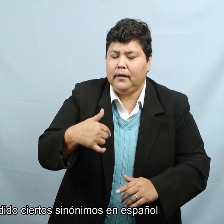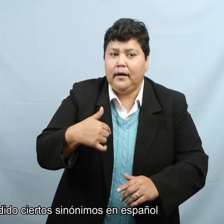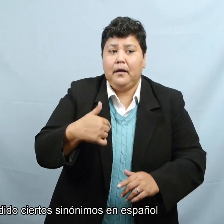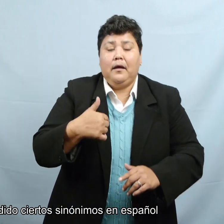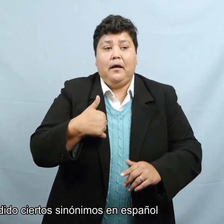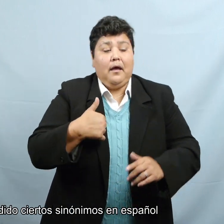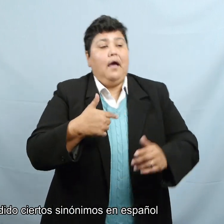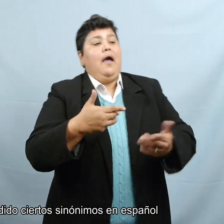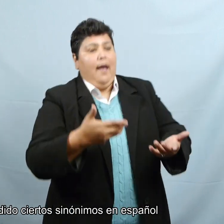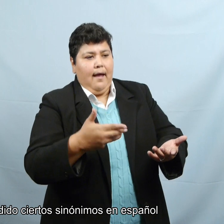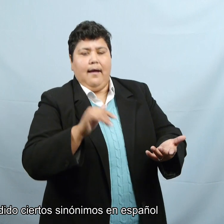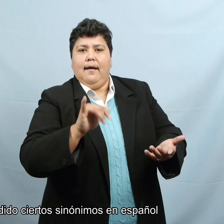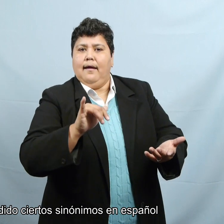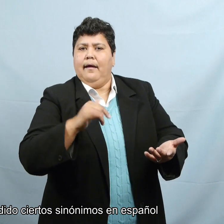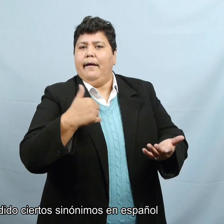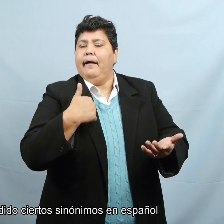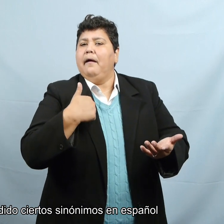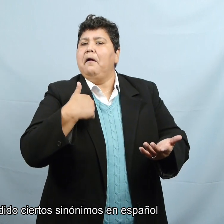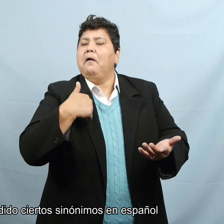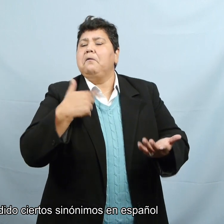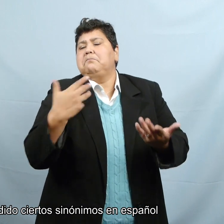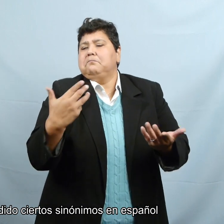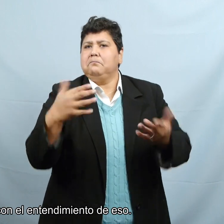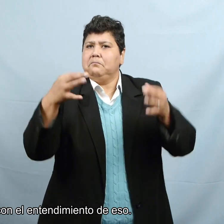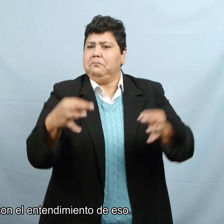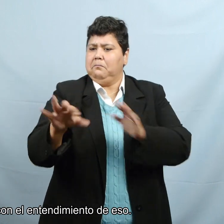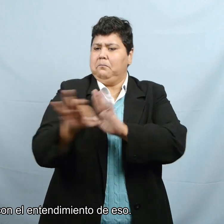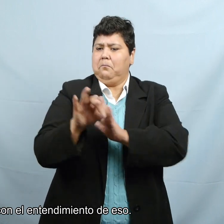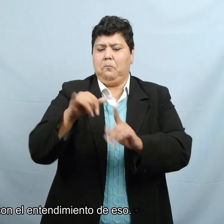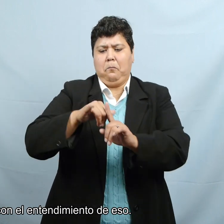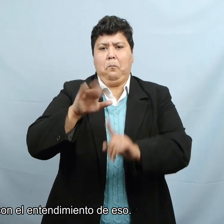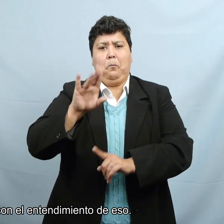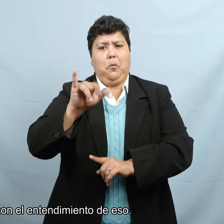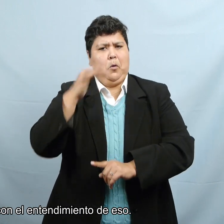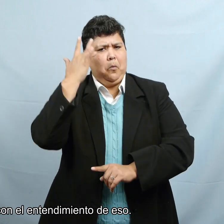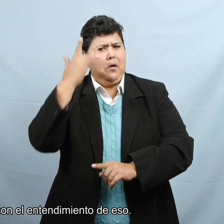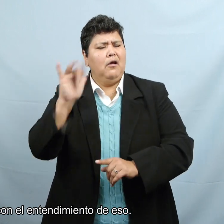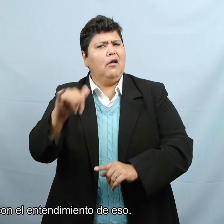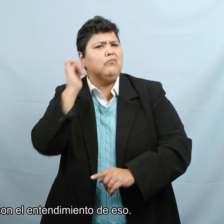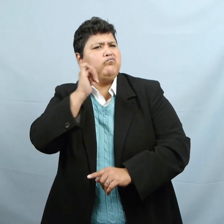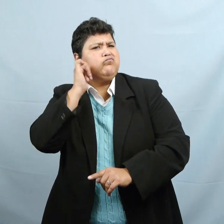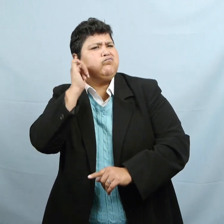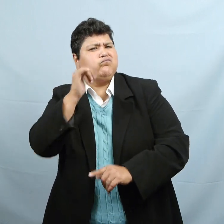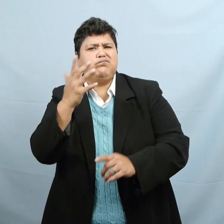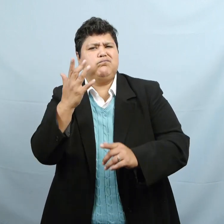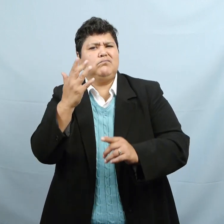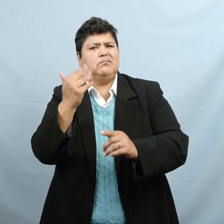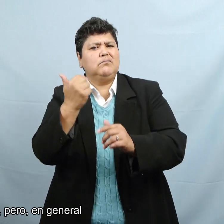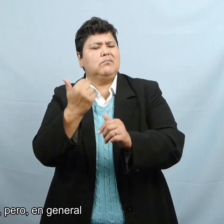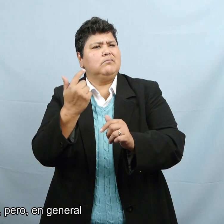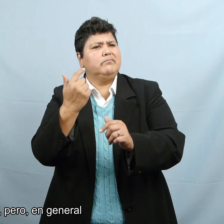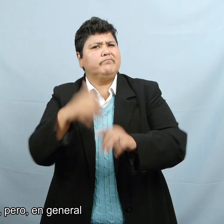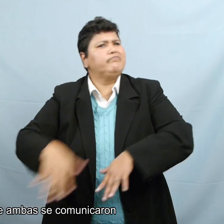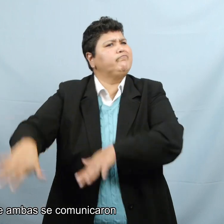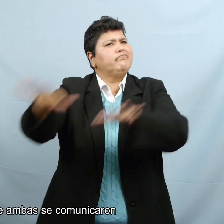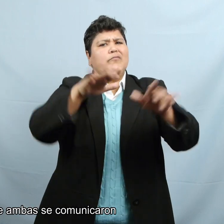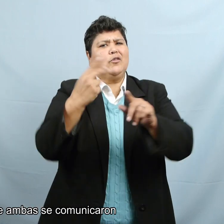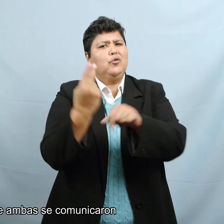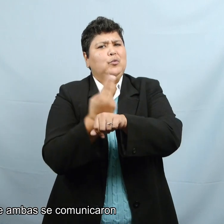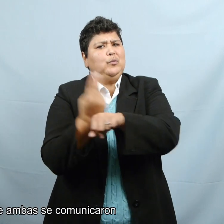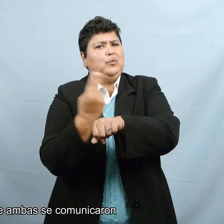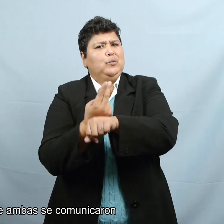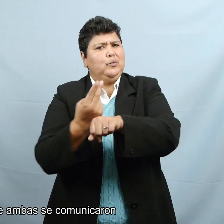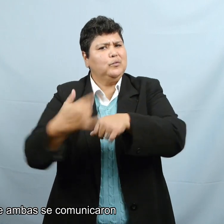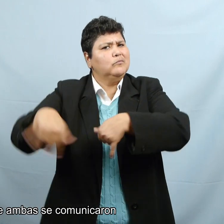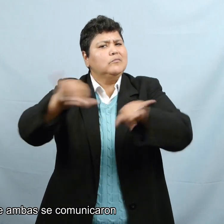yo también pude haber añadido ciertos sinónimos en español para ayudar con el entendimiento de eso. Pero en general siento que